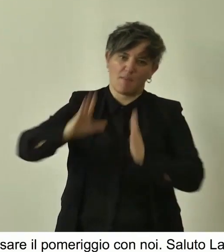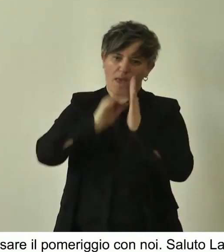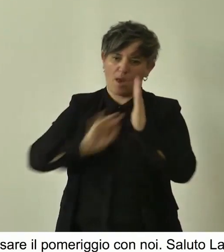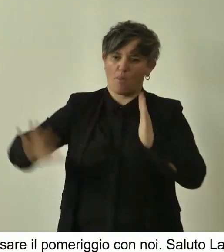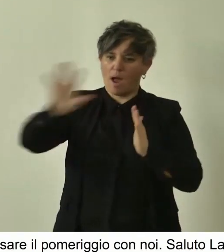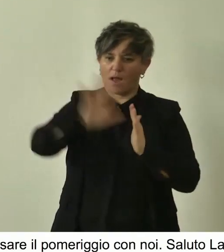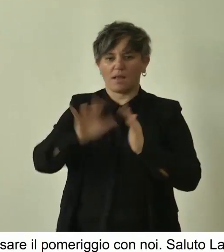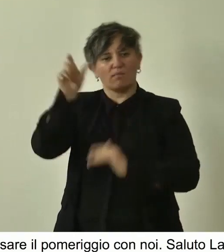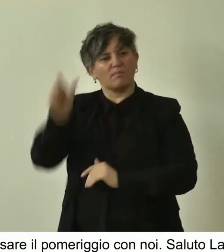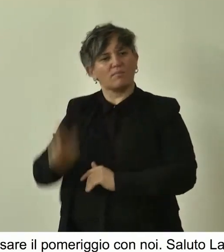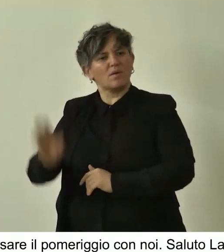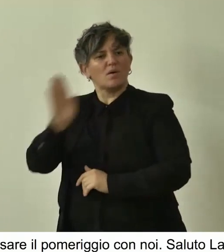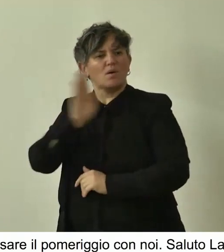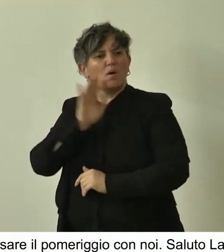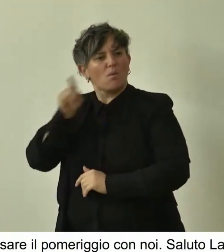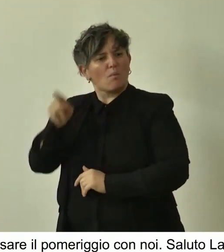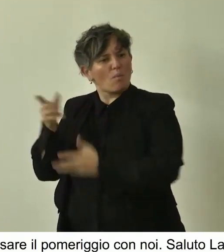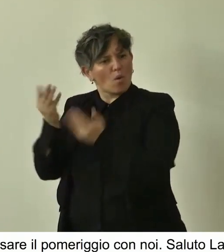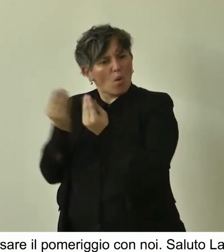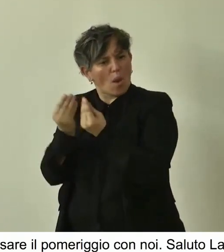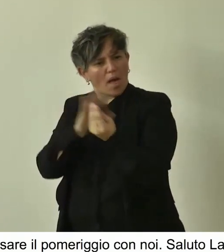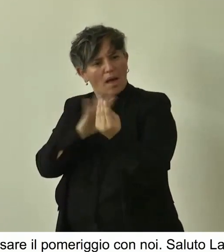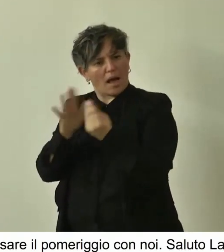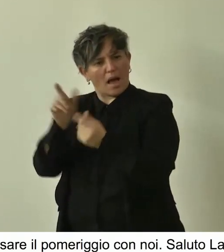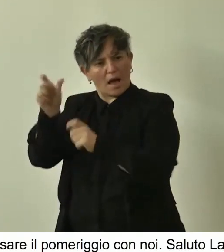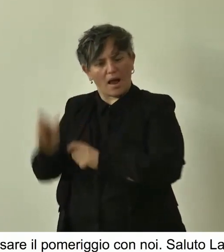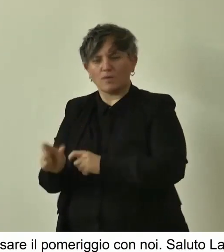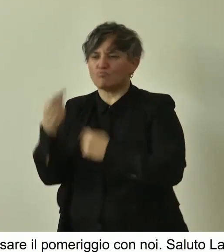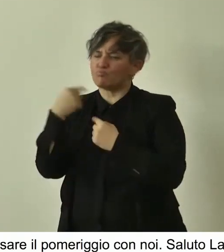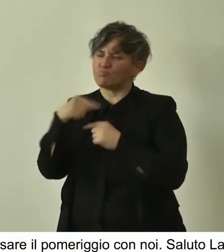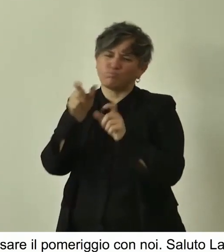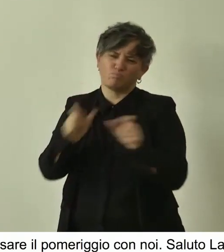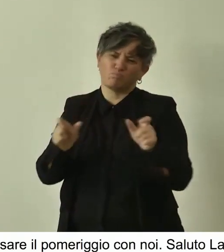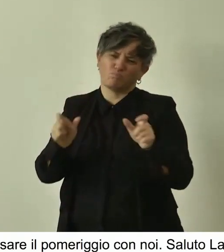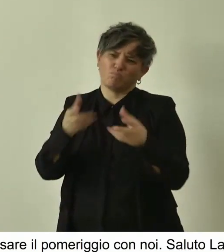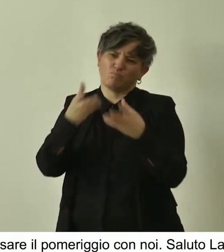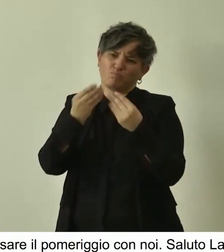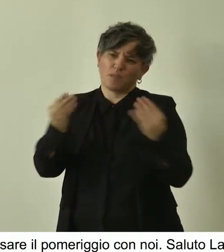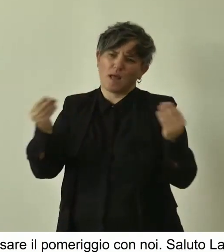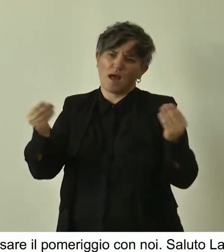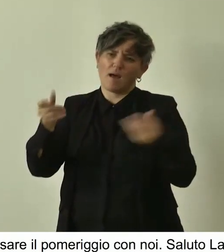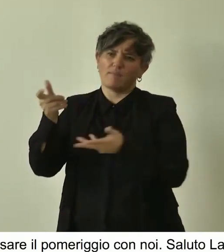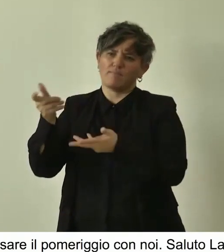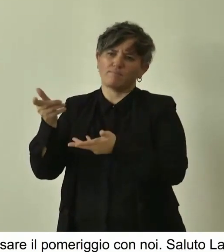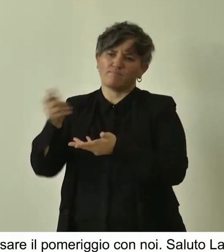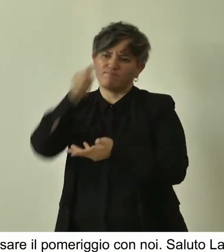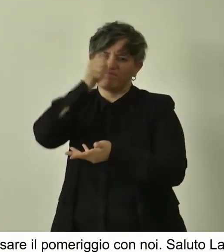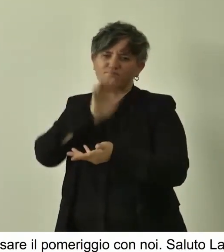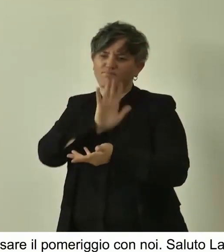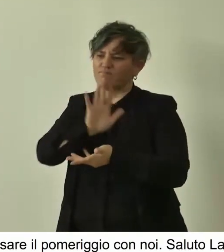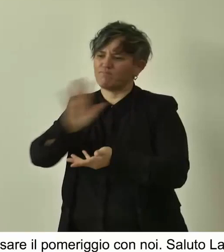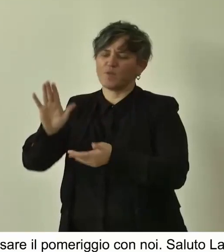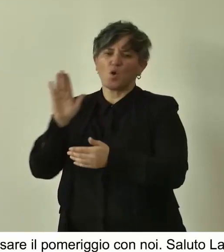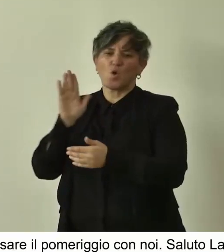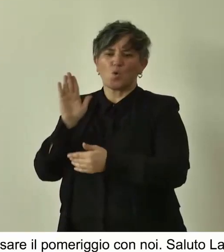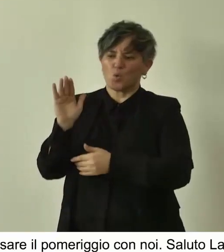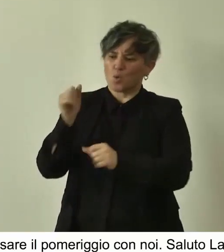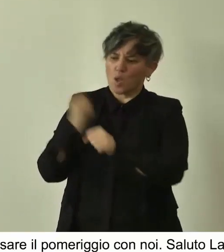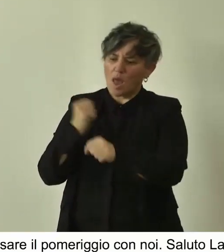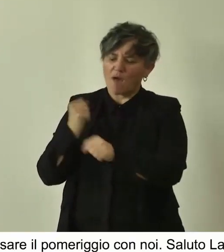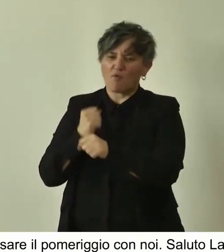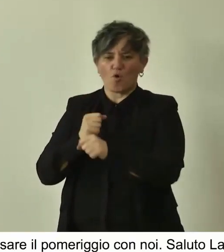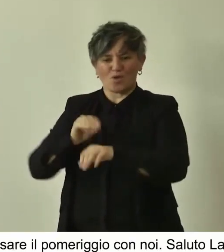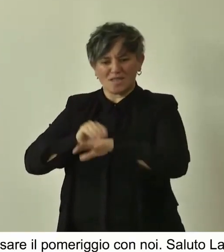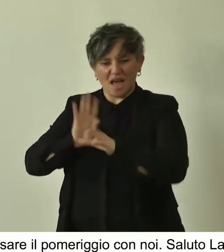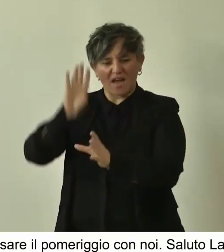caramente. E come vedete sono persone e figure che nella quotidianità del lavoro del nostro